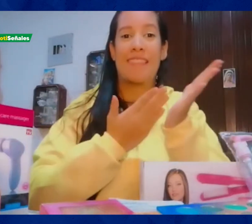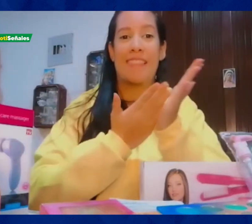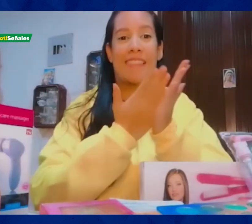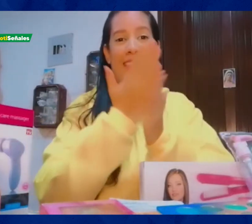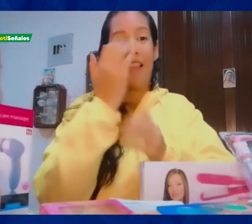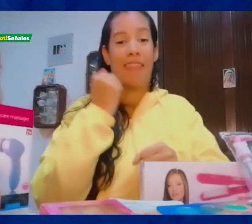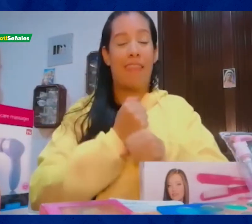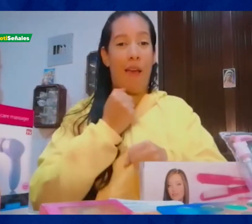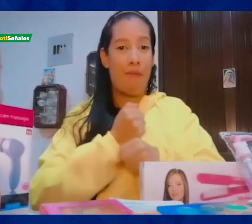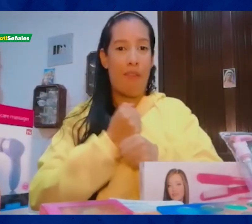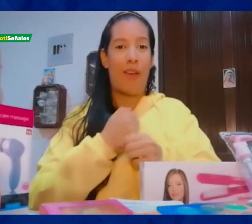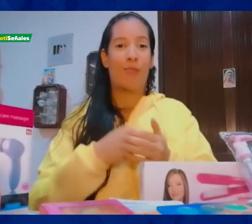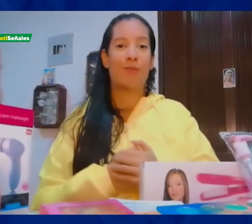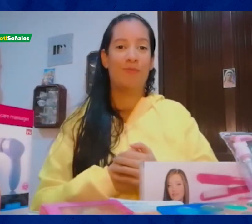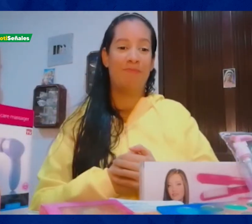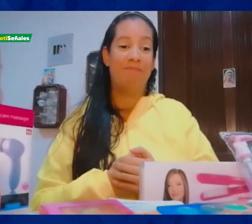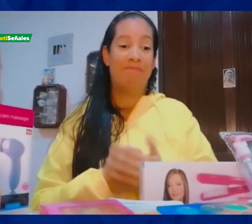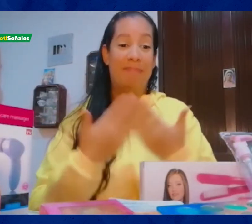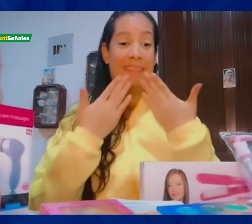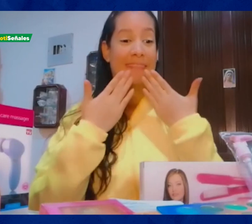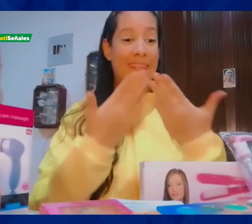para continuar trabajando. Muchas gracias.